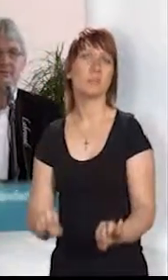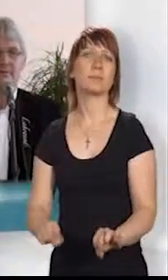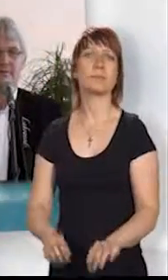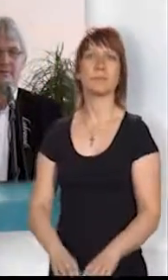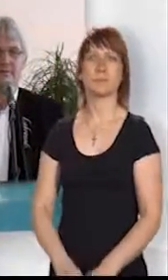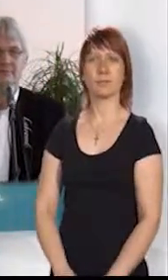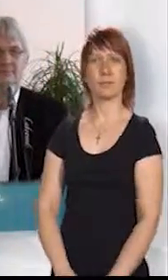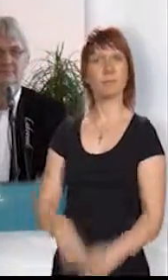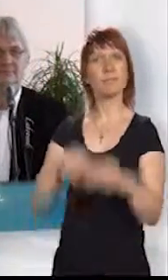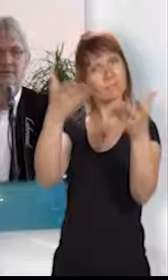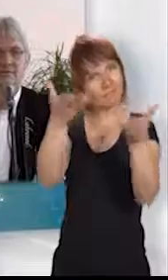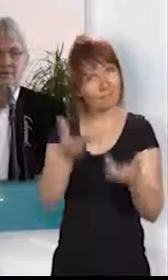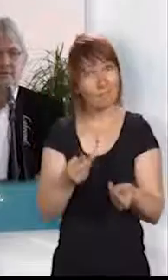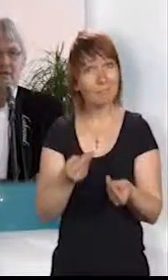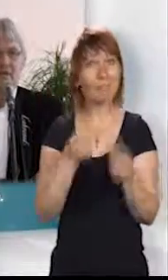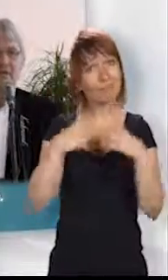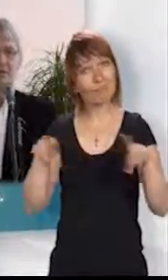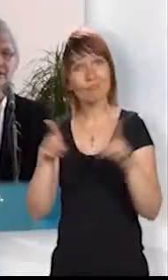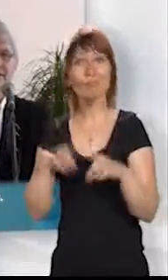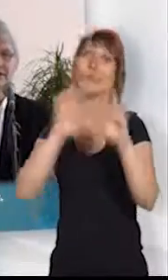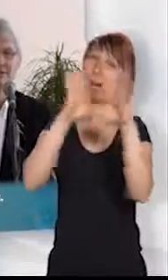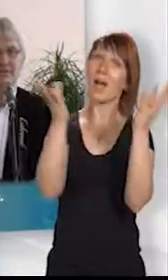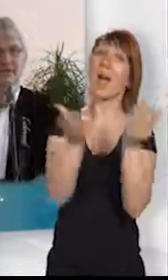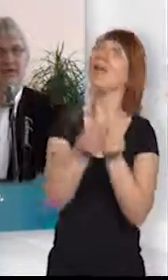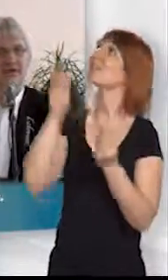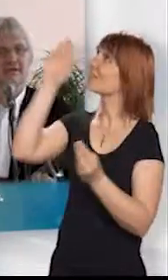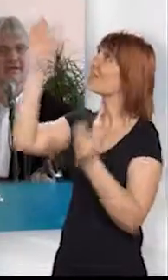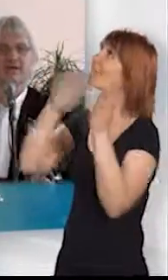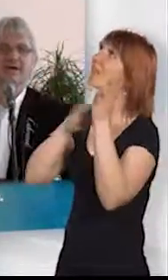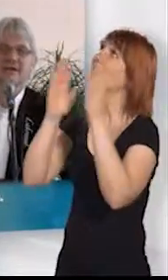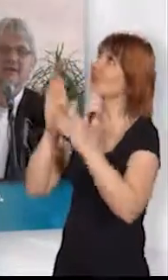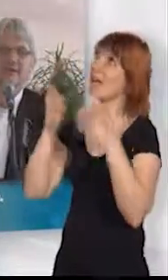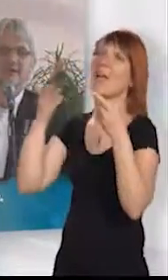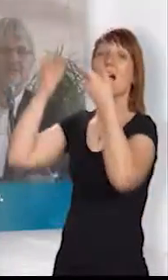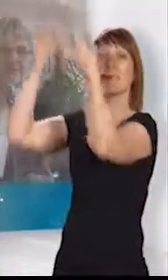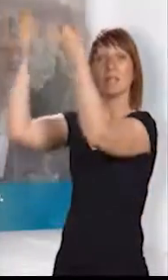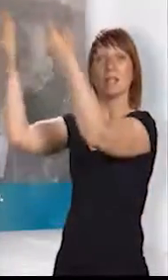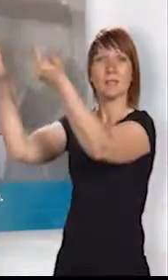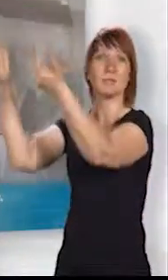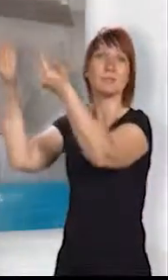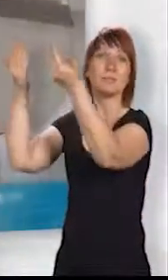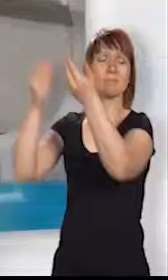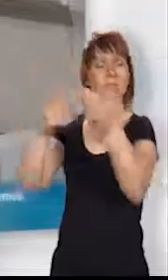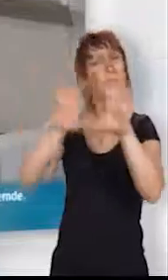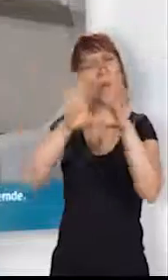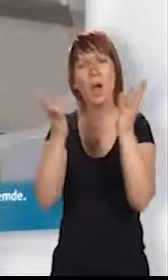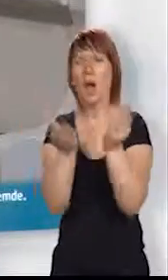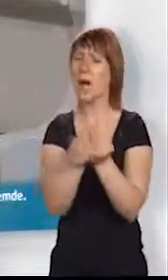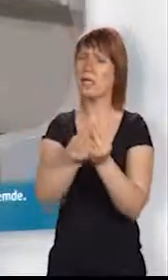Man sieht, alles lege ich hinein in Deine Hände, all